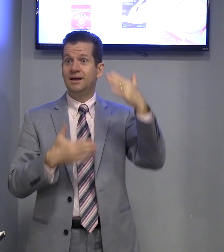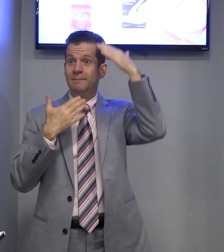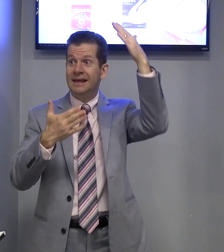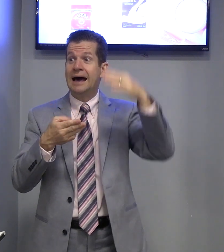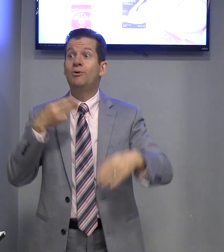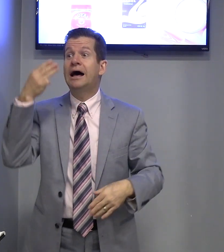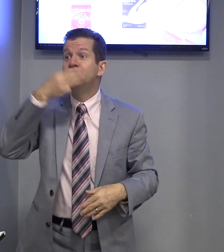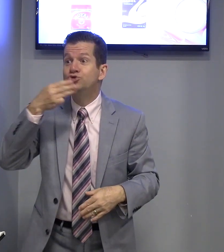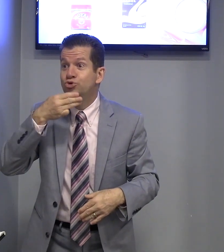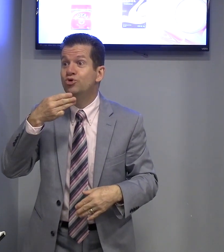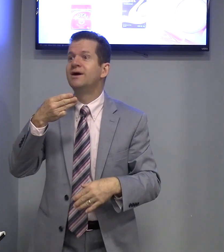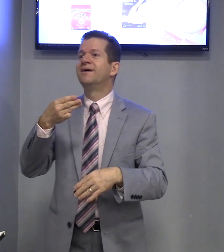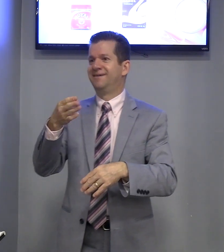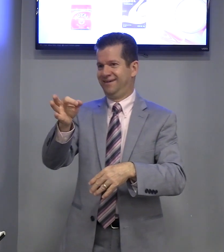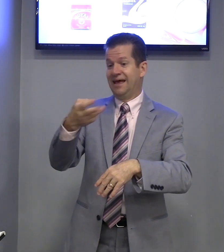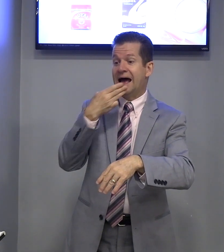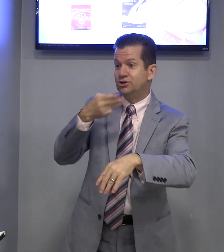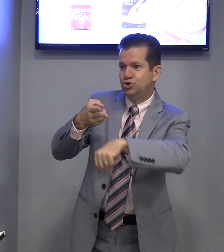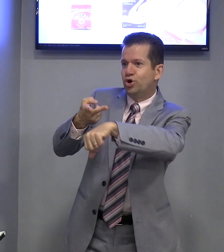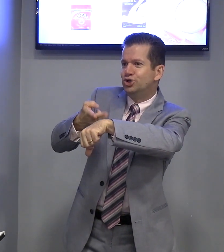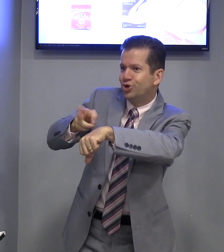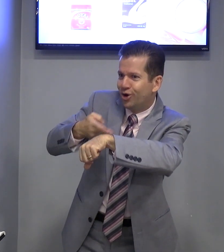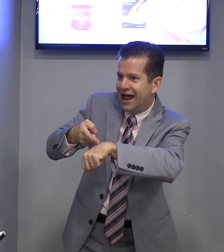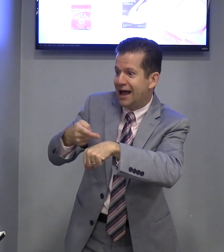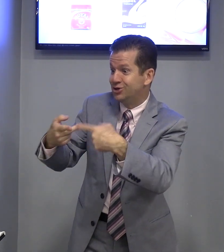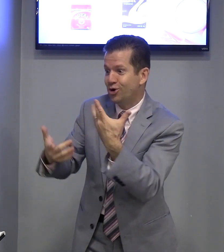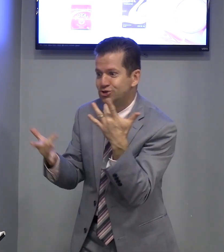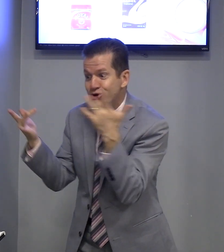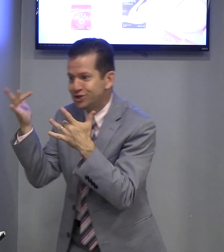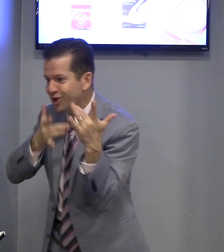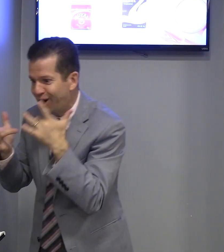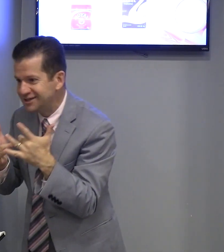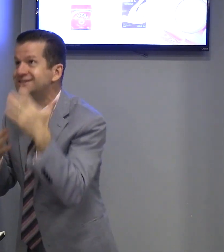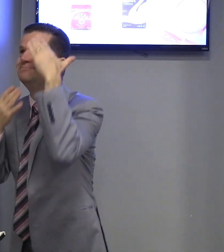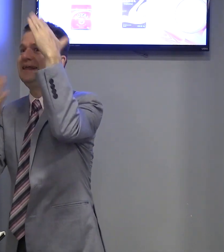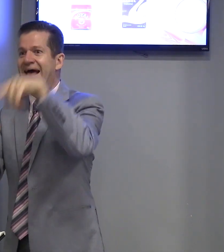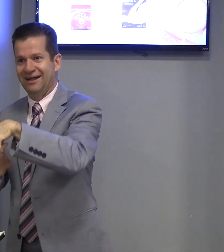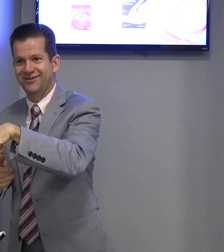Obrigado açúcar. açúcar, chocolate, coisas gostosas. Obrigado.